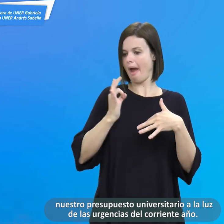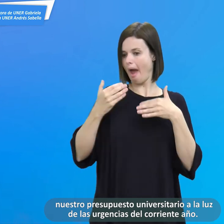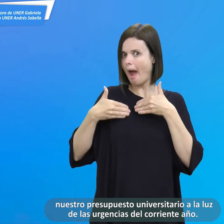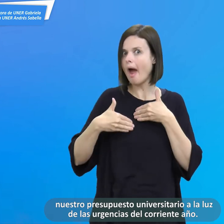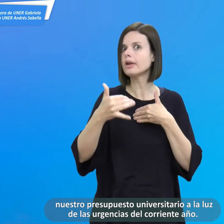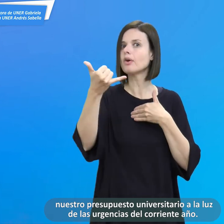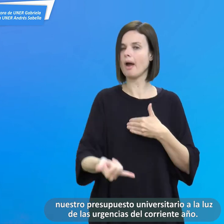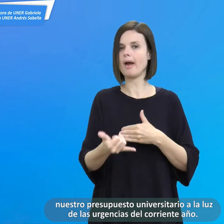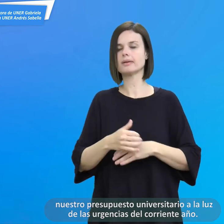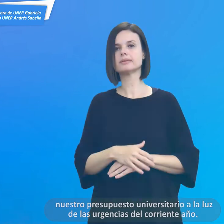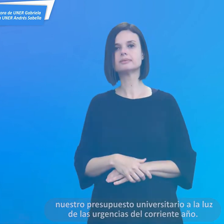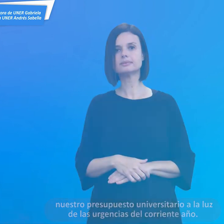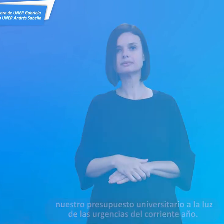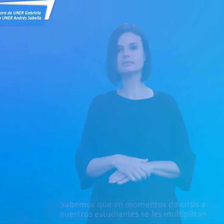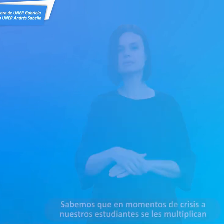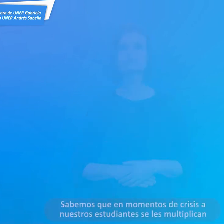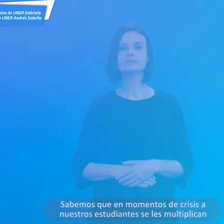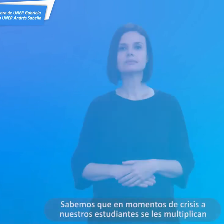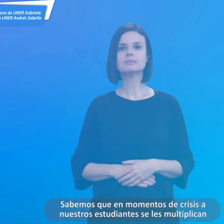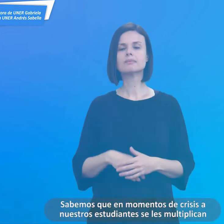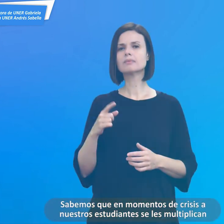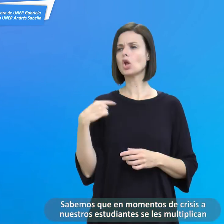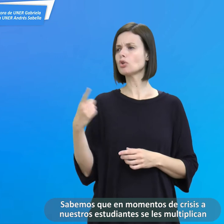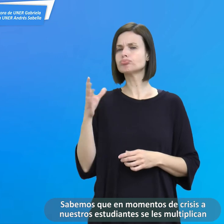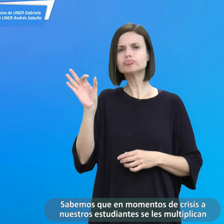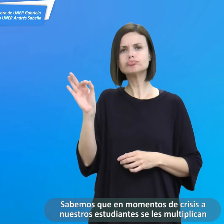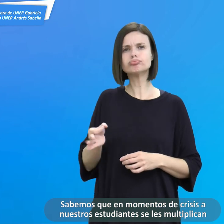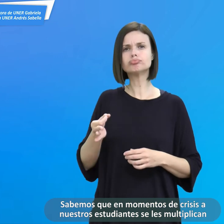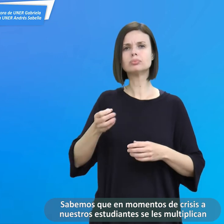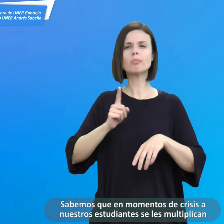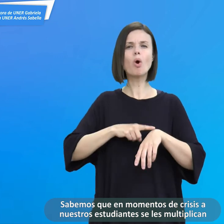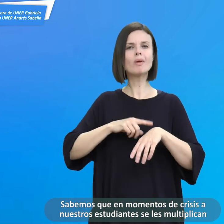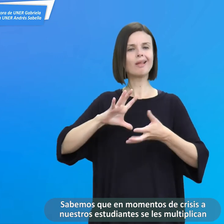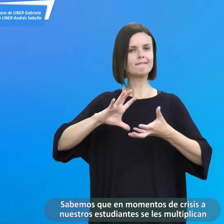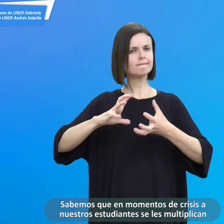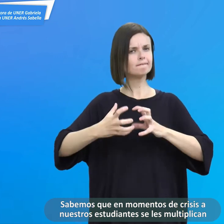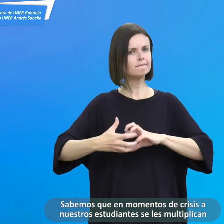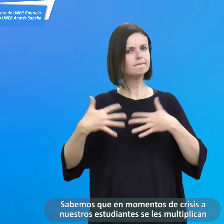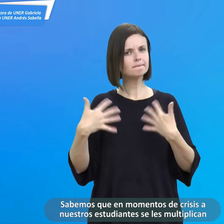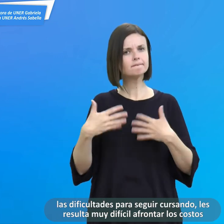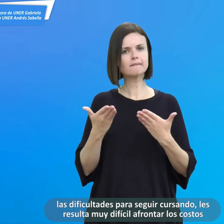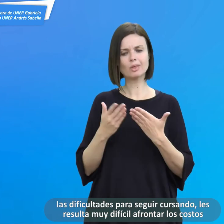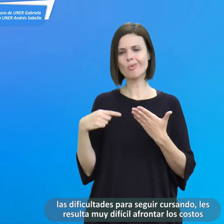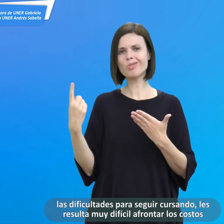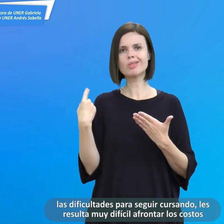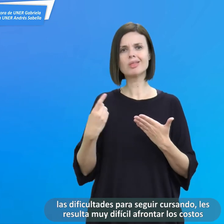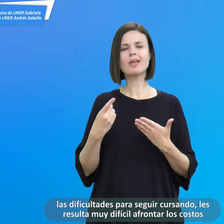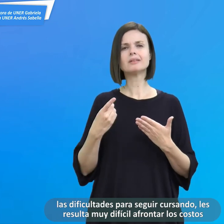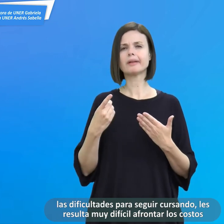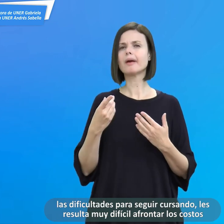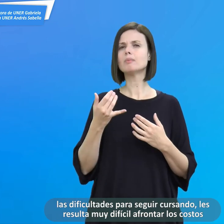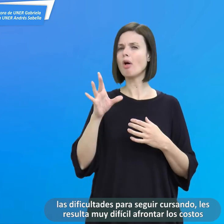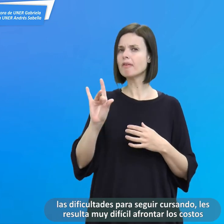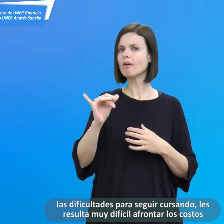las urgencias del corriente año. Sabemos que en momentos de crisis a nuestros estudiantes se les